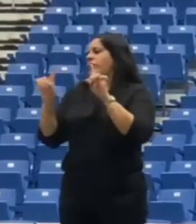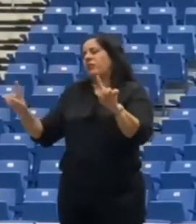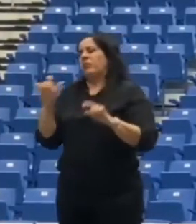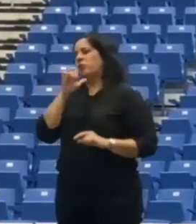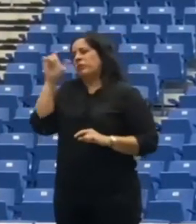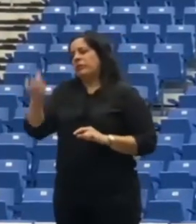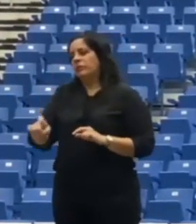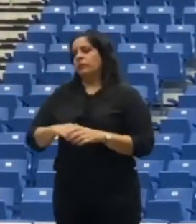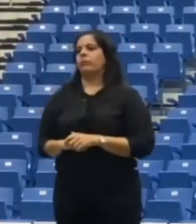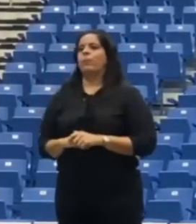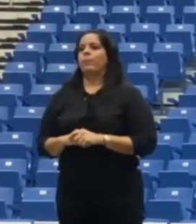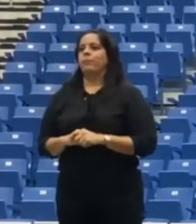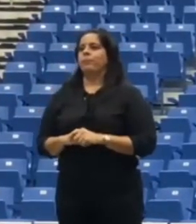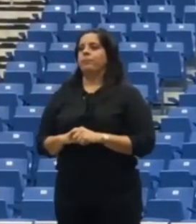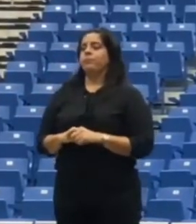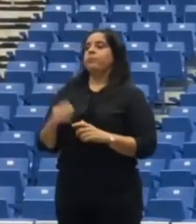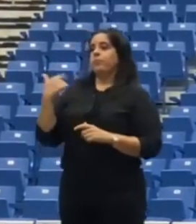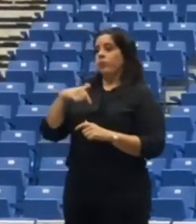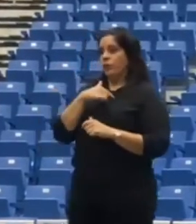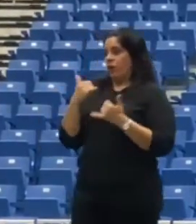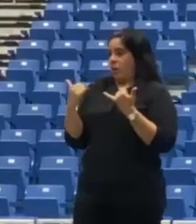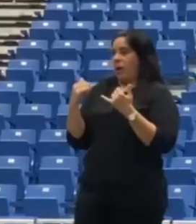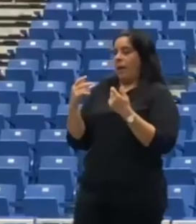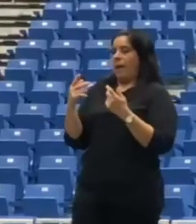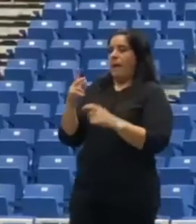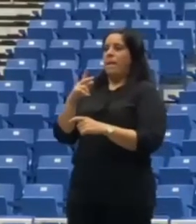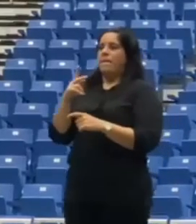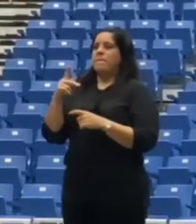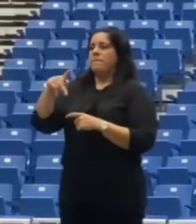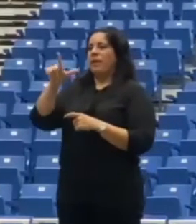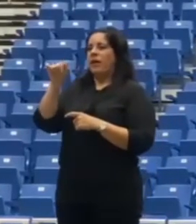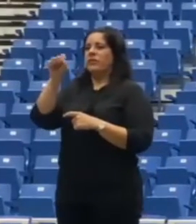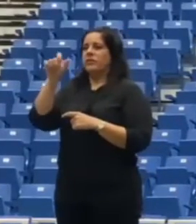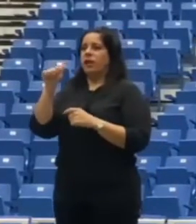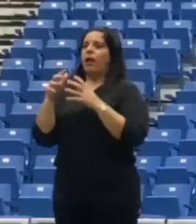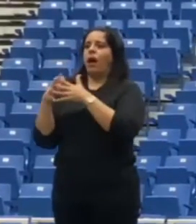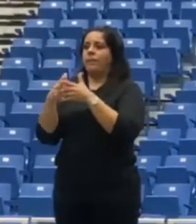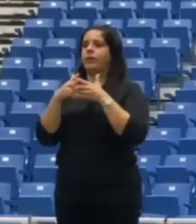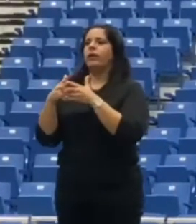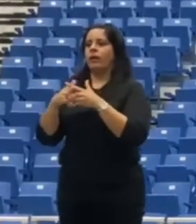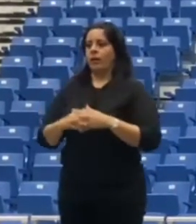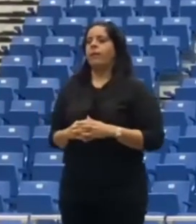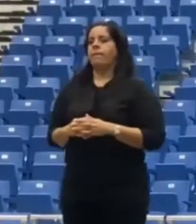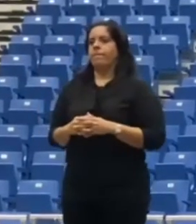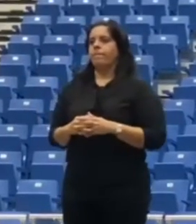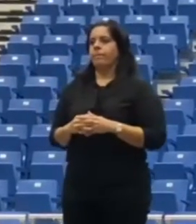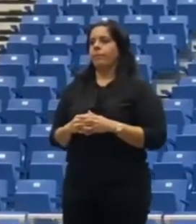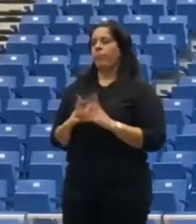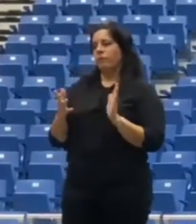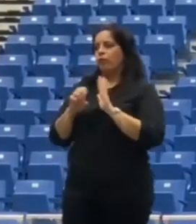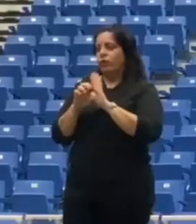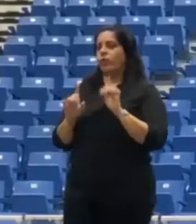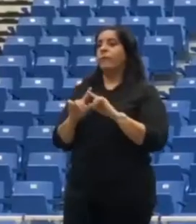sentido porque tenemos hasta un centro en Plaza de las Américas ¿verdad? en donde quizás vemos lo mismo la intensidad pero por ejemplo